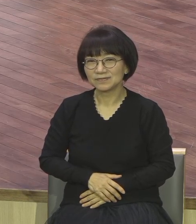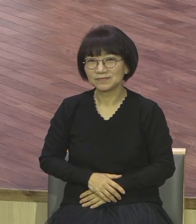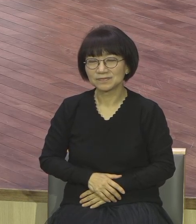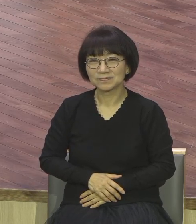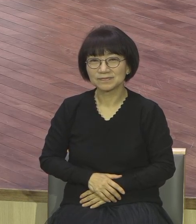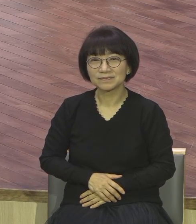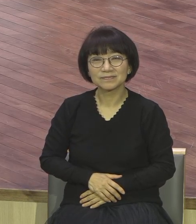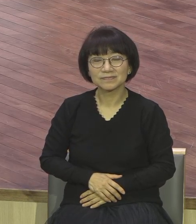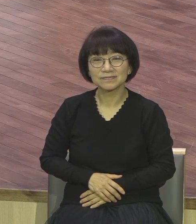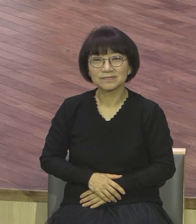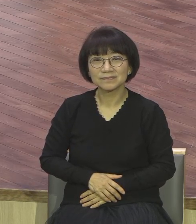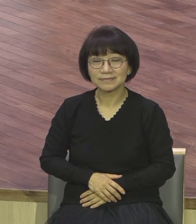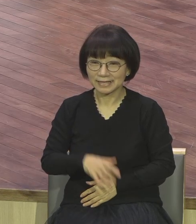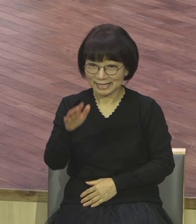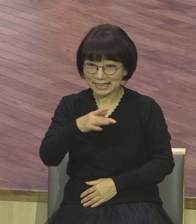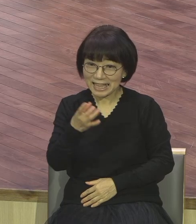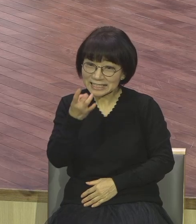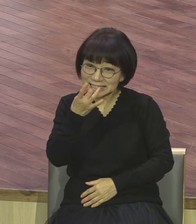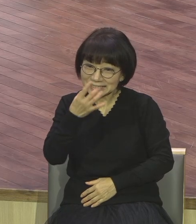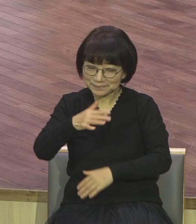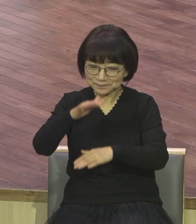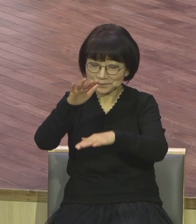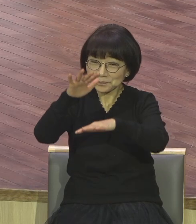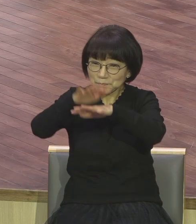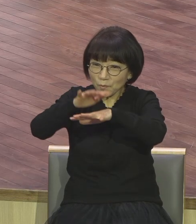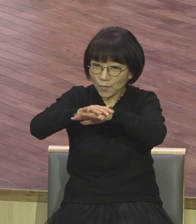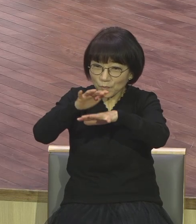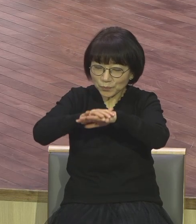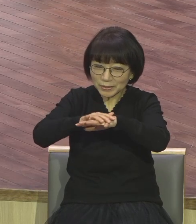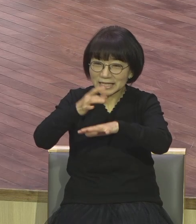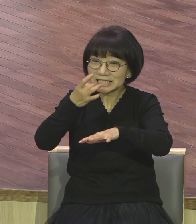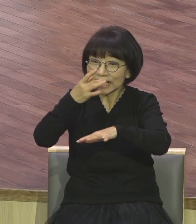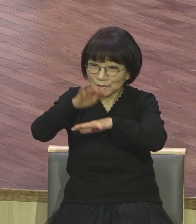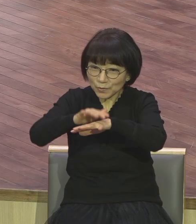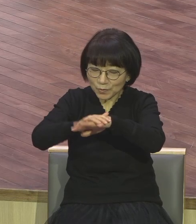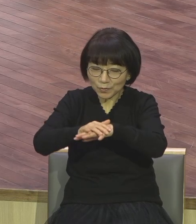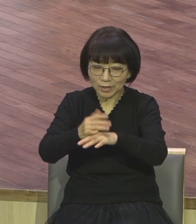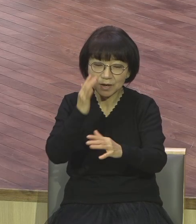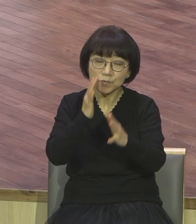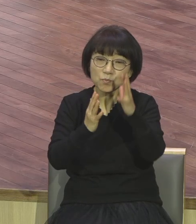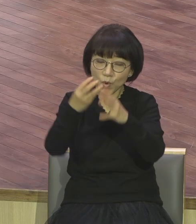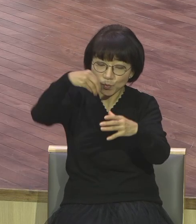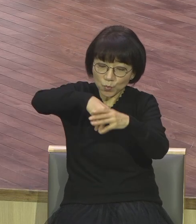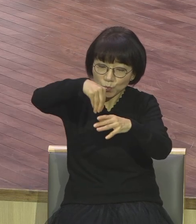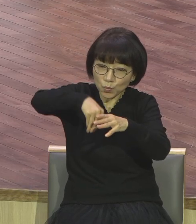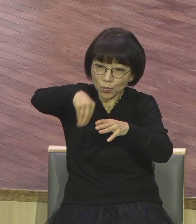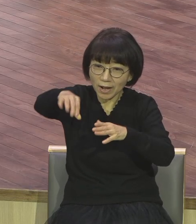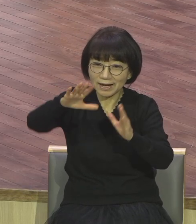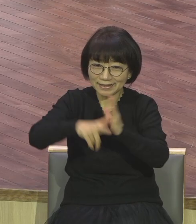여러분 모를 심잖아요 모를 심을 때 논에 가보면 미꾸라지를 넣어 기룹니다 미꾸라 동시에